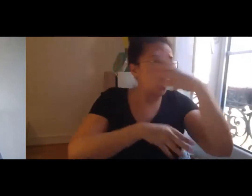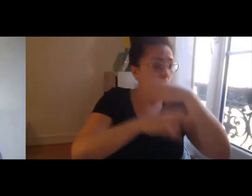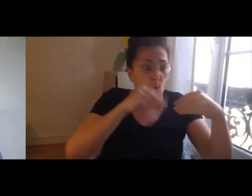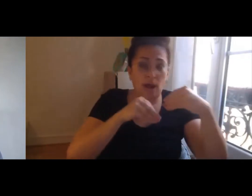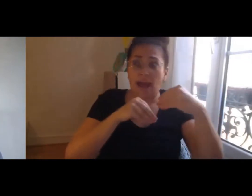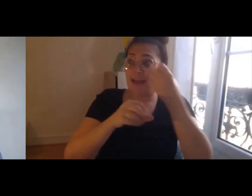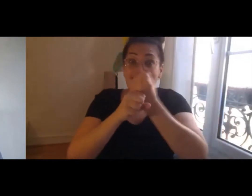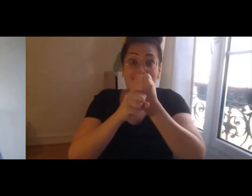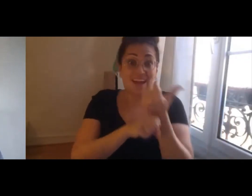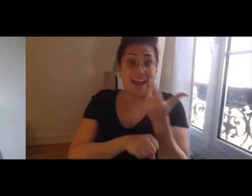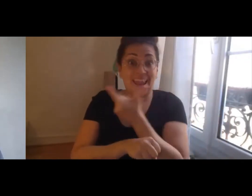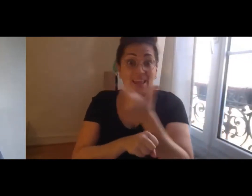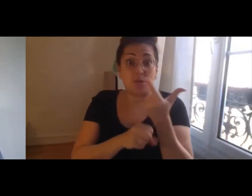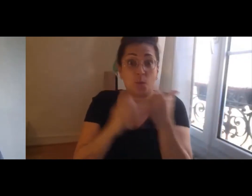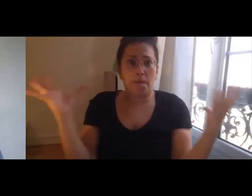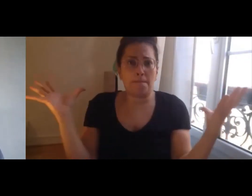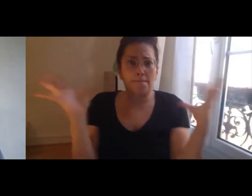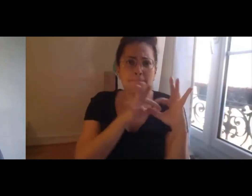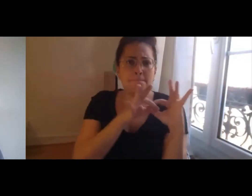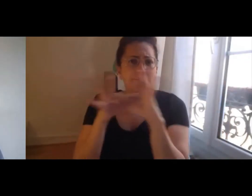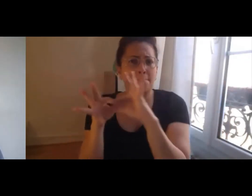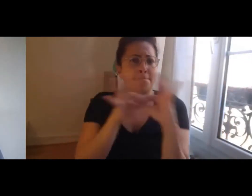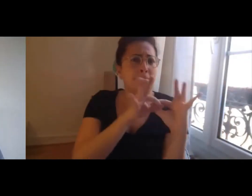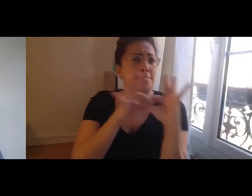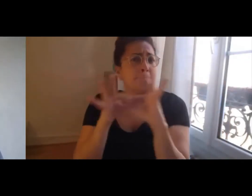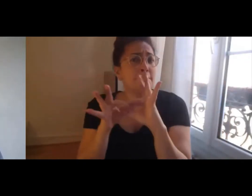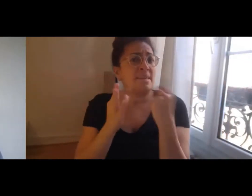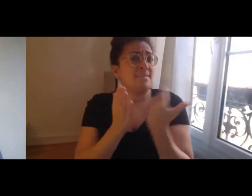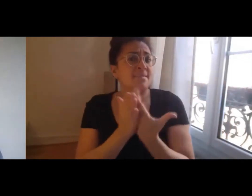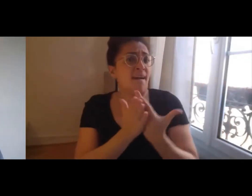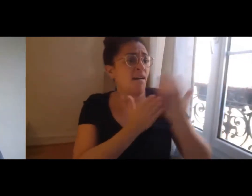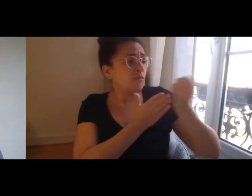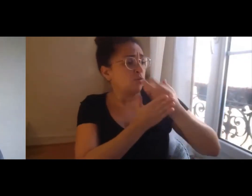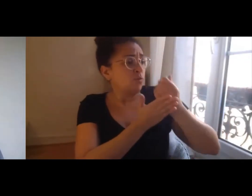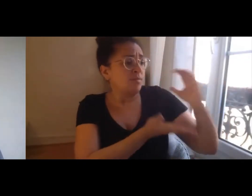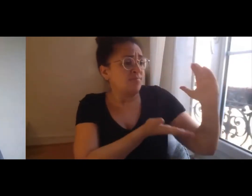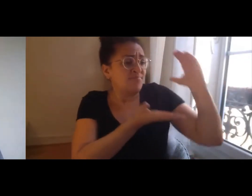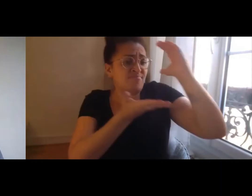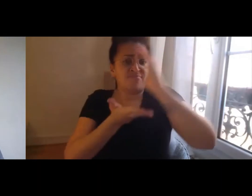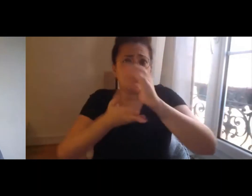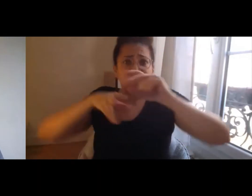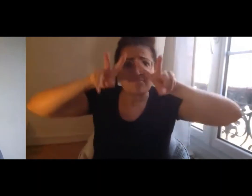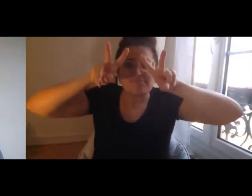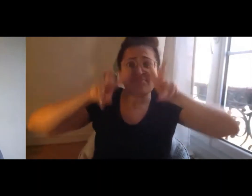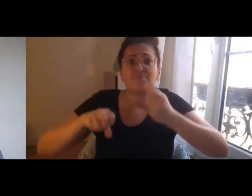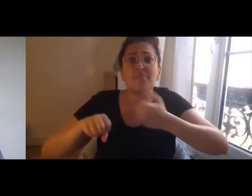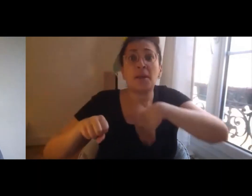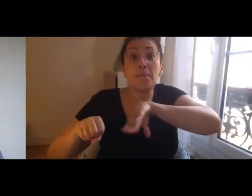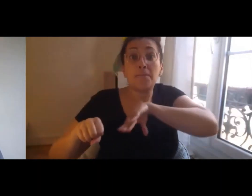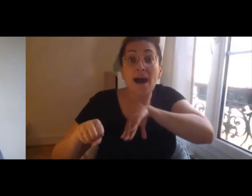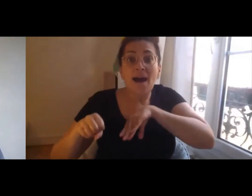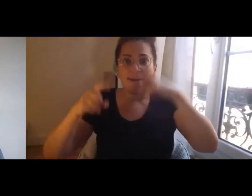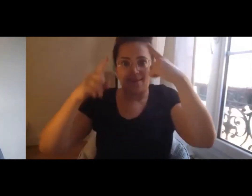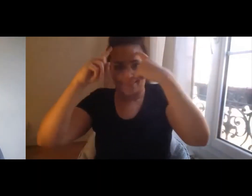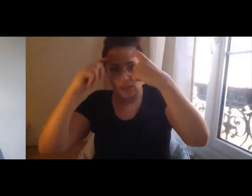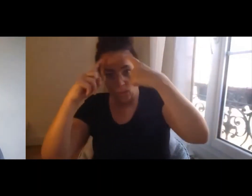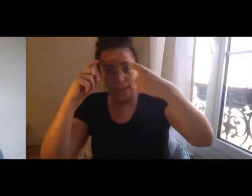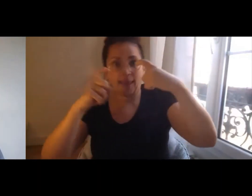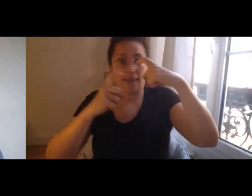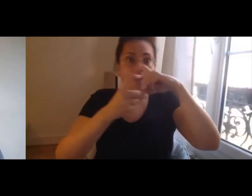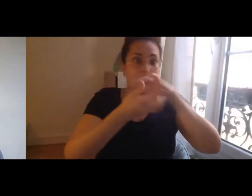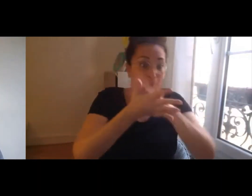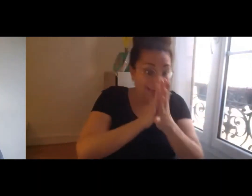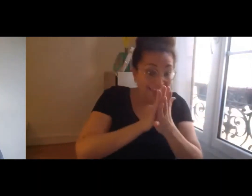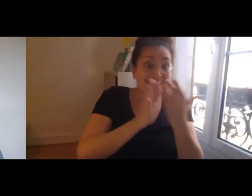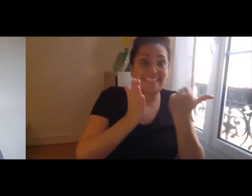ce qui est de l'analyse des données et puis arriver à des recommandations pratiques. Et ensuite,